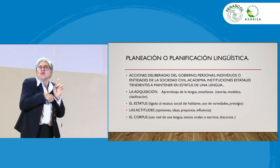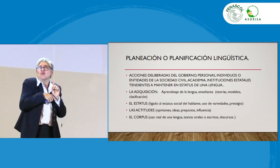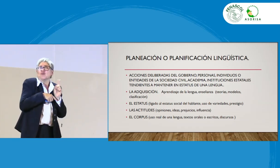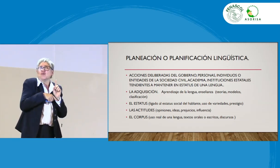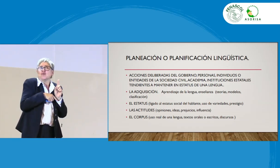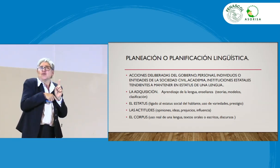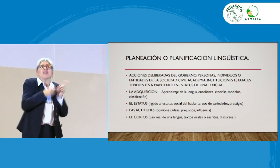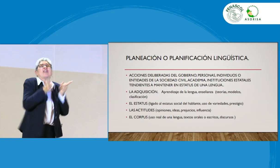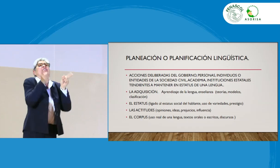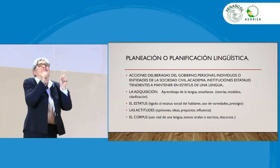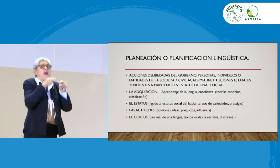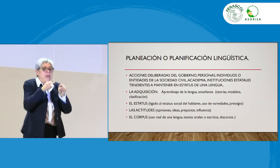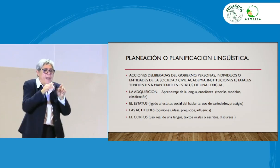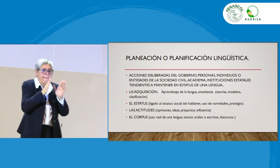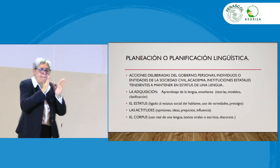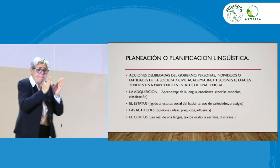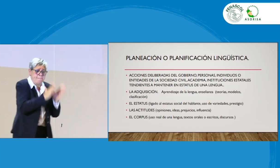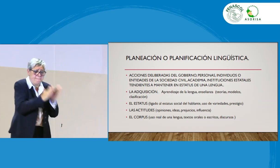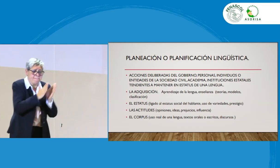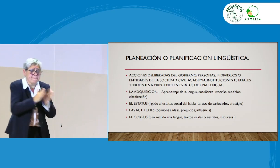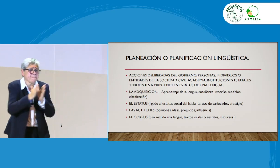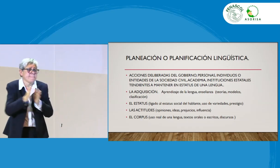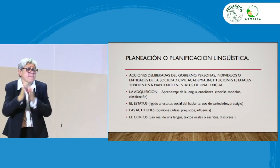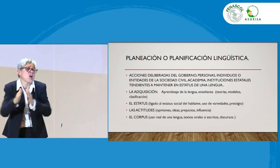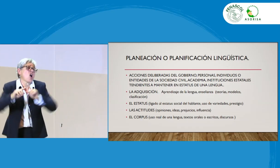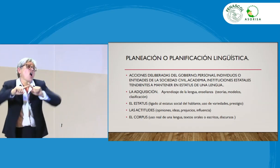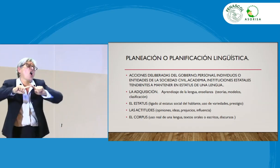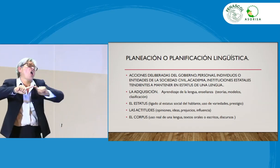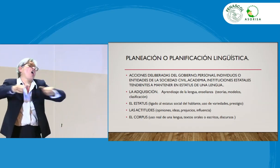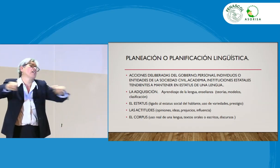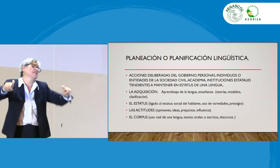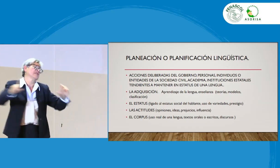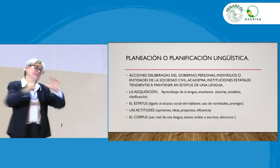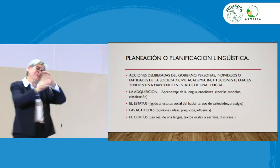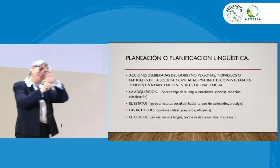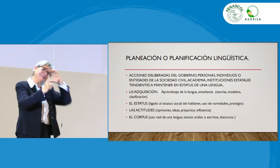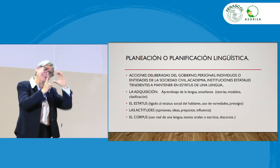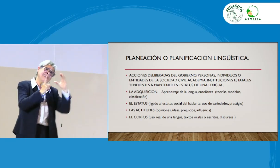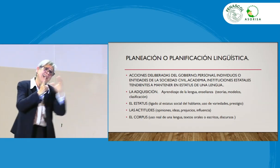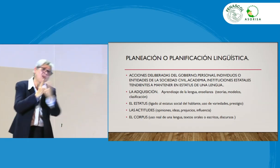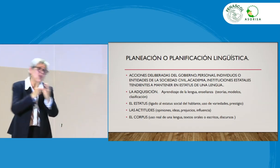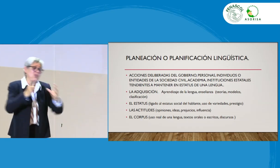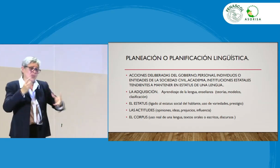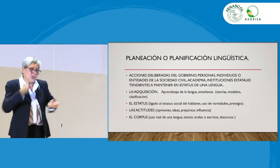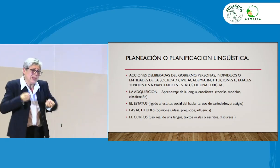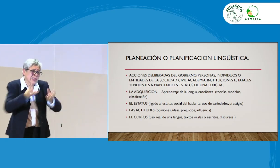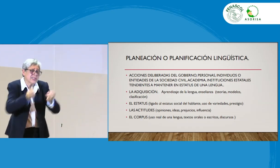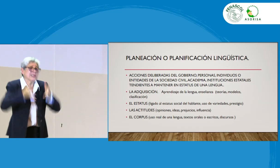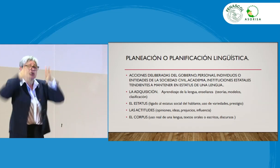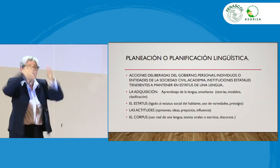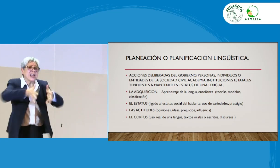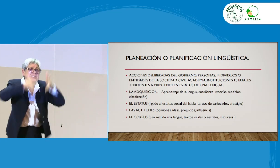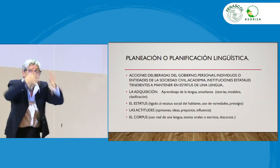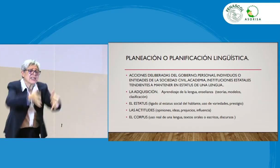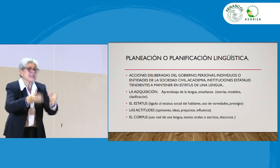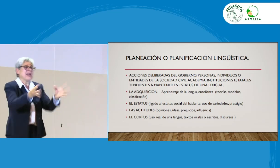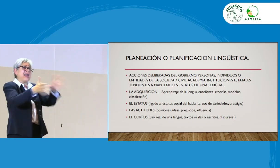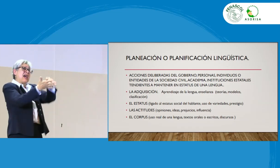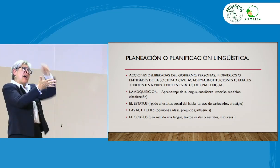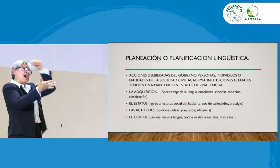venía diciendo. También son otros aspectos, como la cultura, la enseñanza de la lengua, el aprendizaje de la